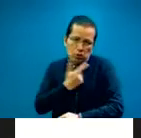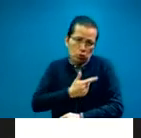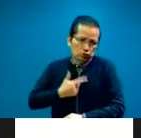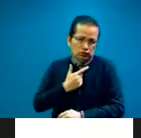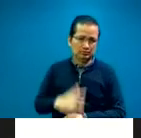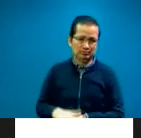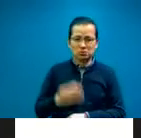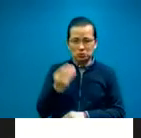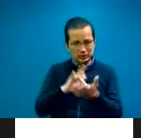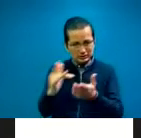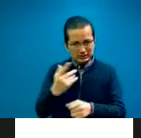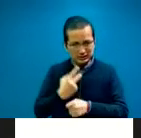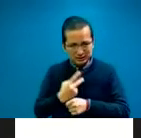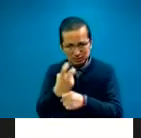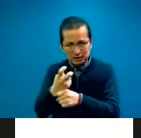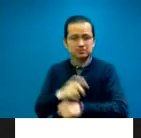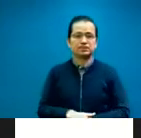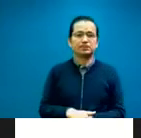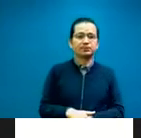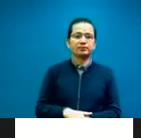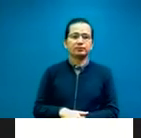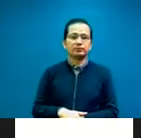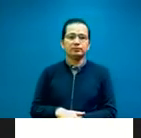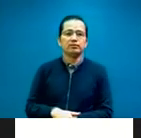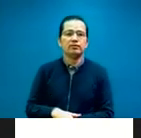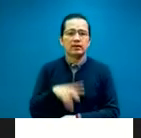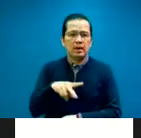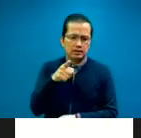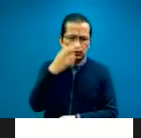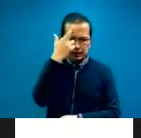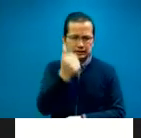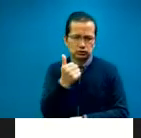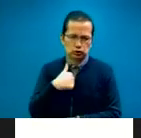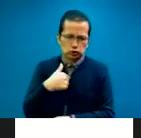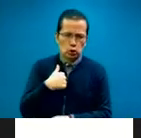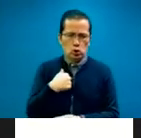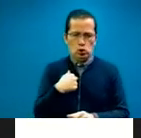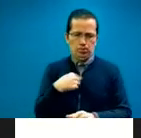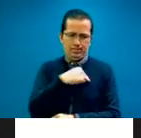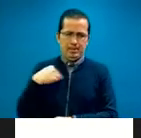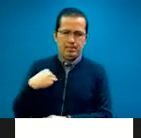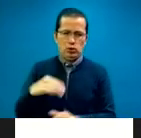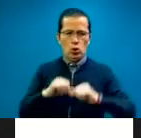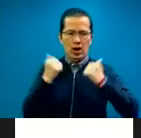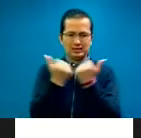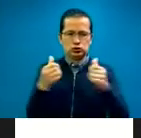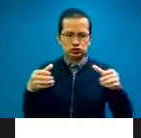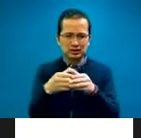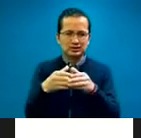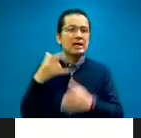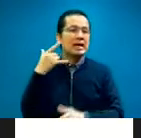efectivamente, como dices, soy miembro de la asociación, en inglés es California Healthcare